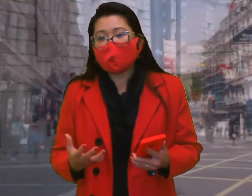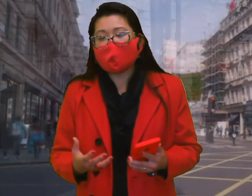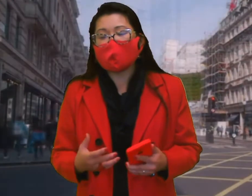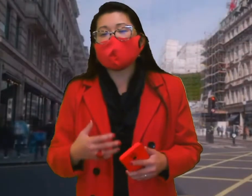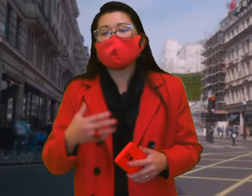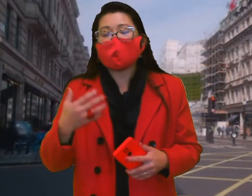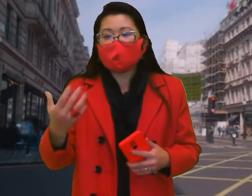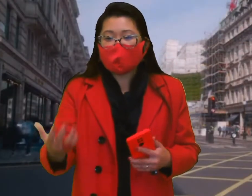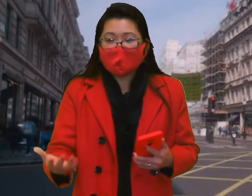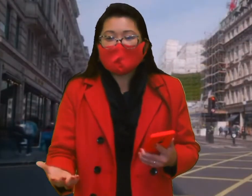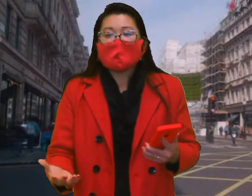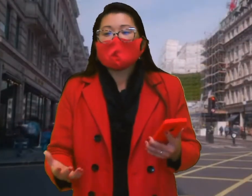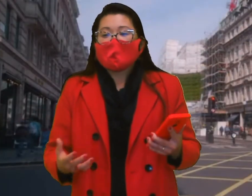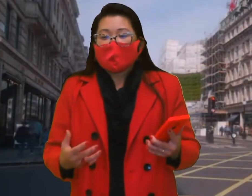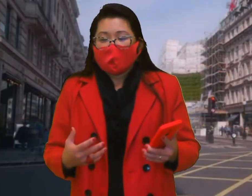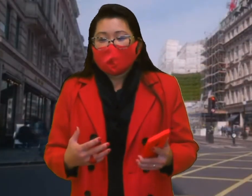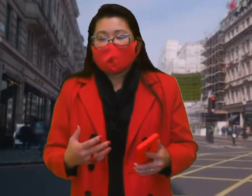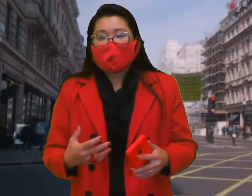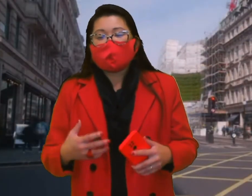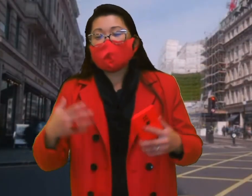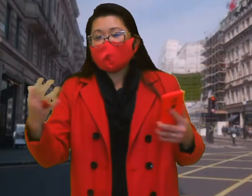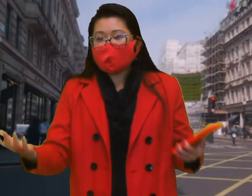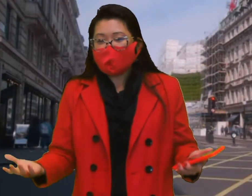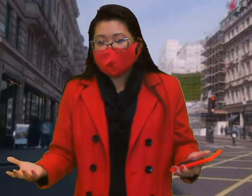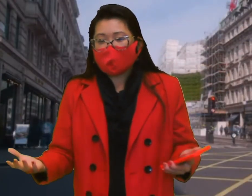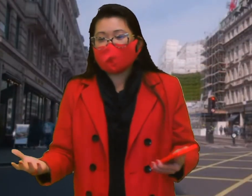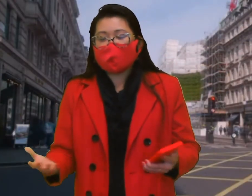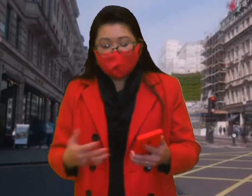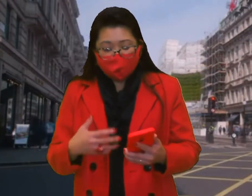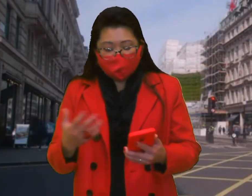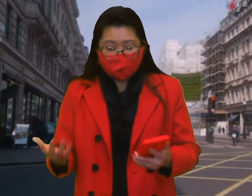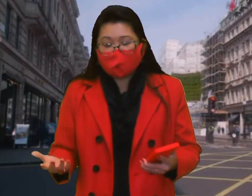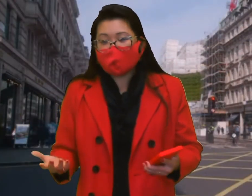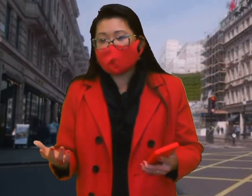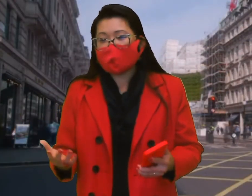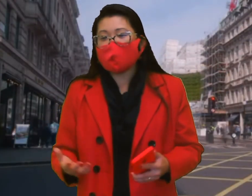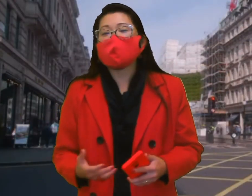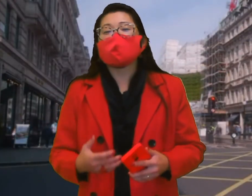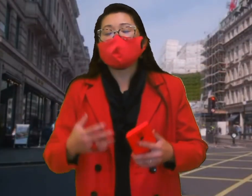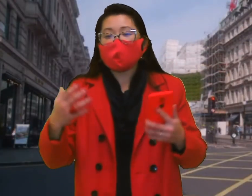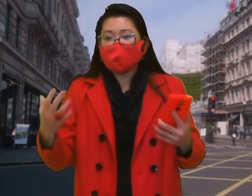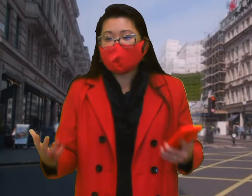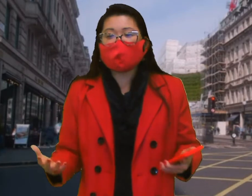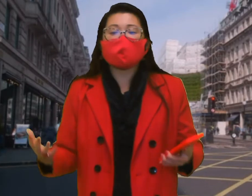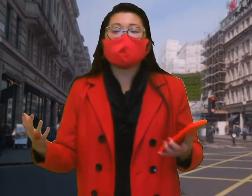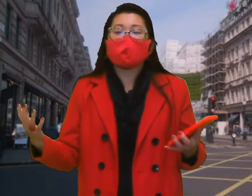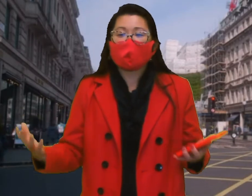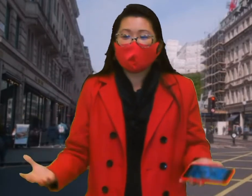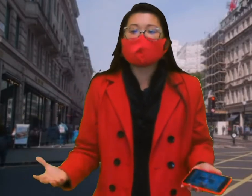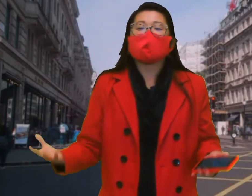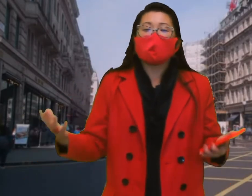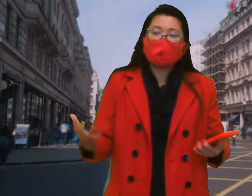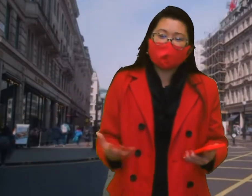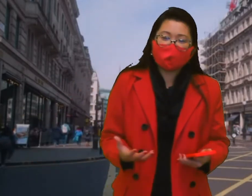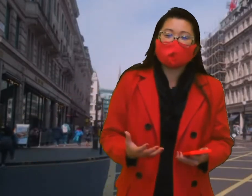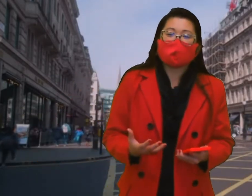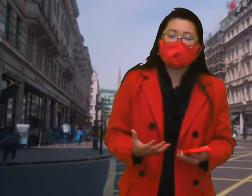momento que vocês são direcionados a conhecer esse aplicativo, vocês vão ficar apaixonados.